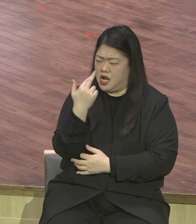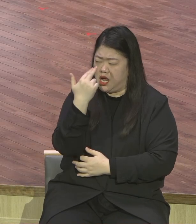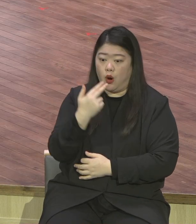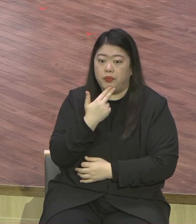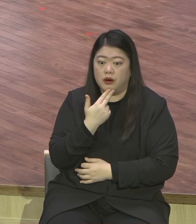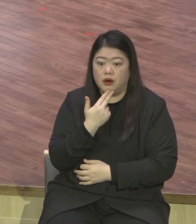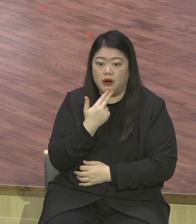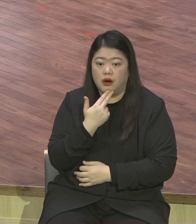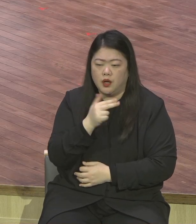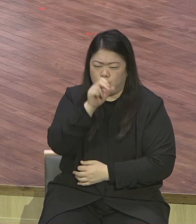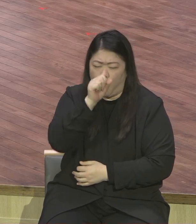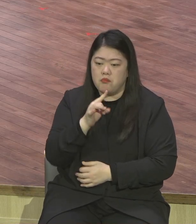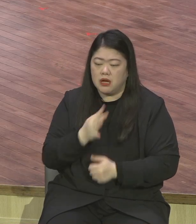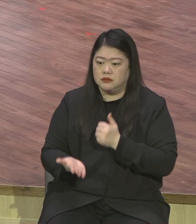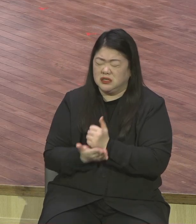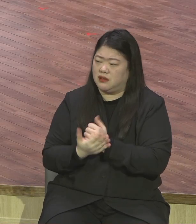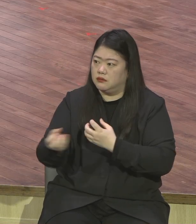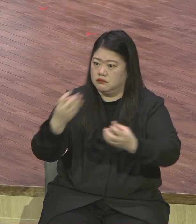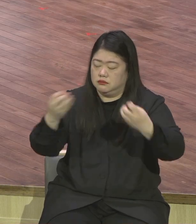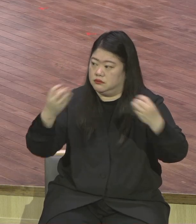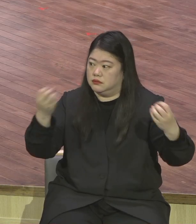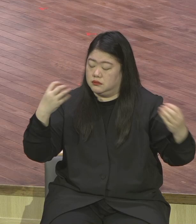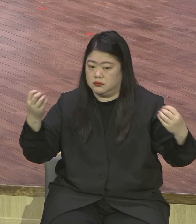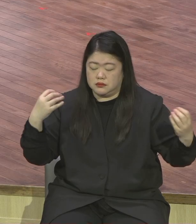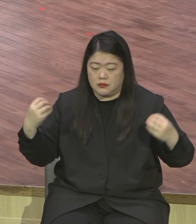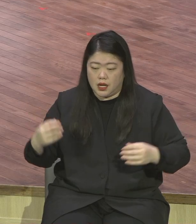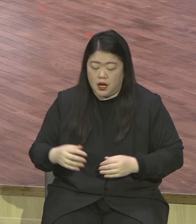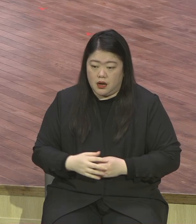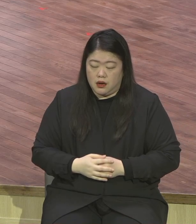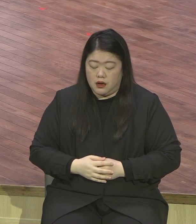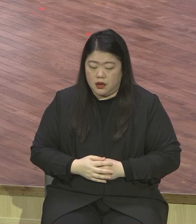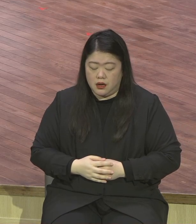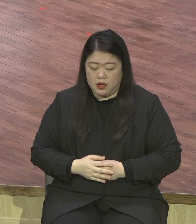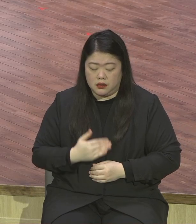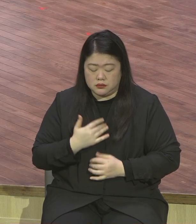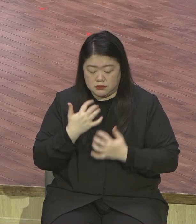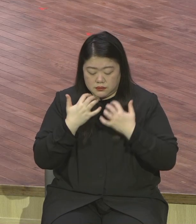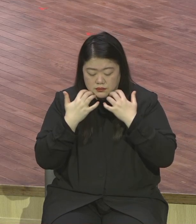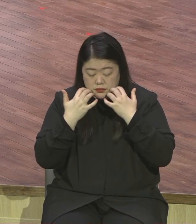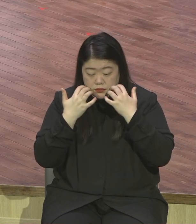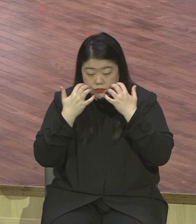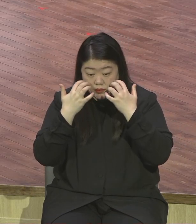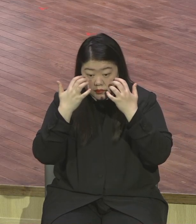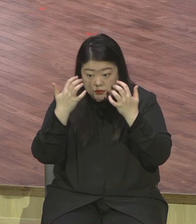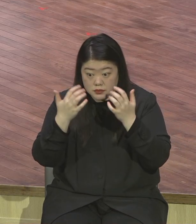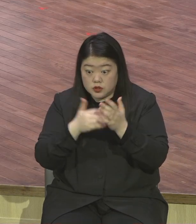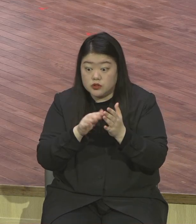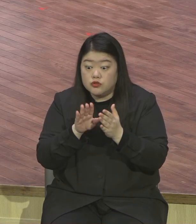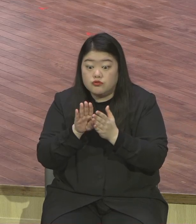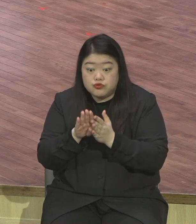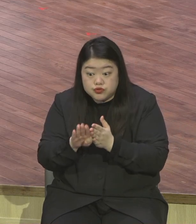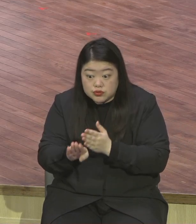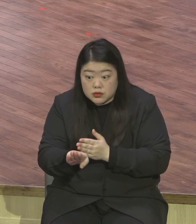나면 그 다음에 죽죄라면 죽죄를 이 범죄자 새 사람 되었다 하면서 죽죄를 막